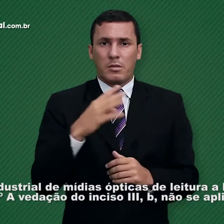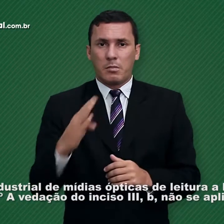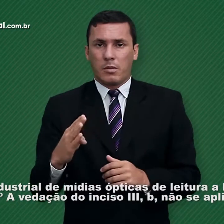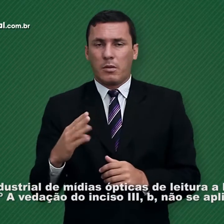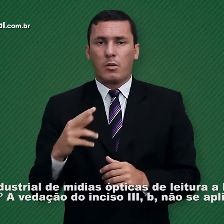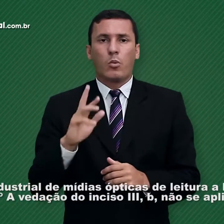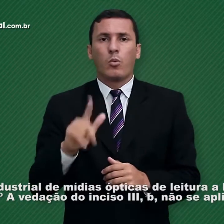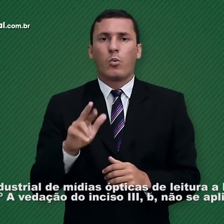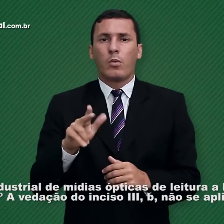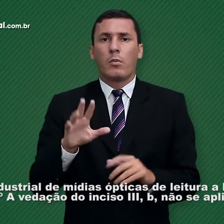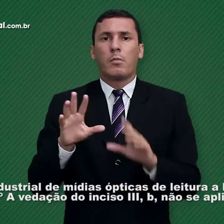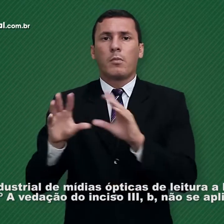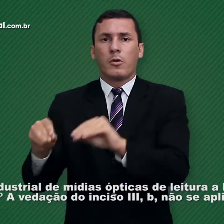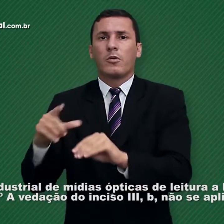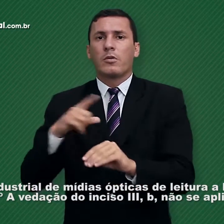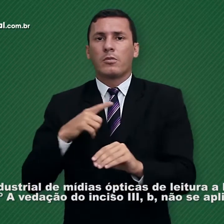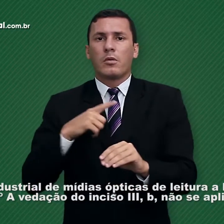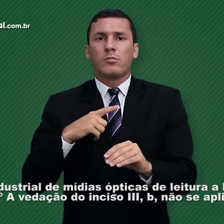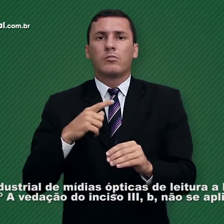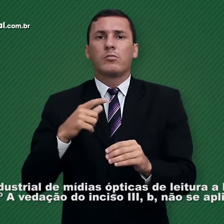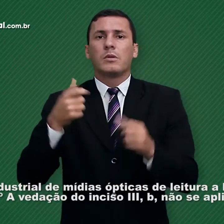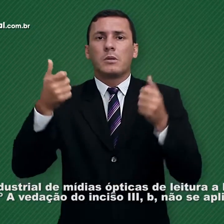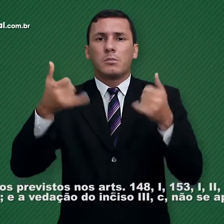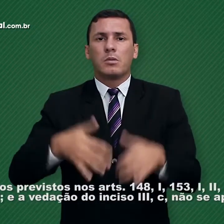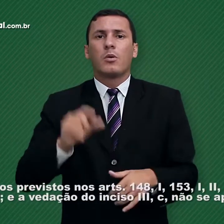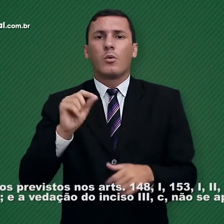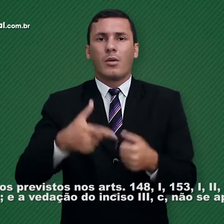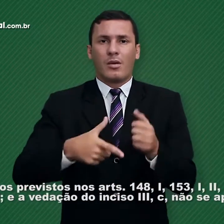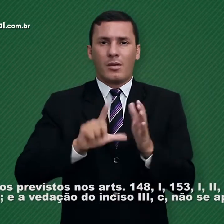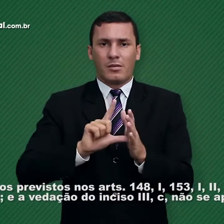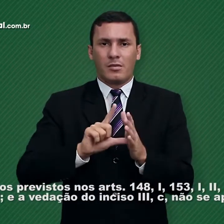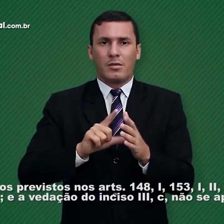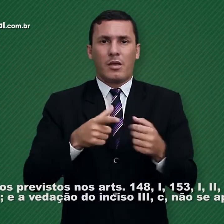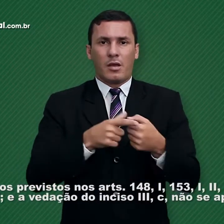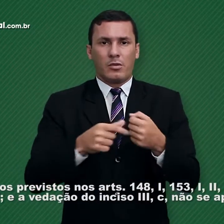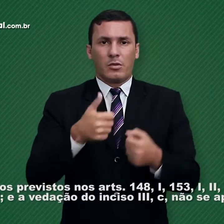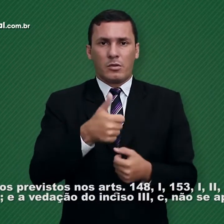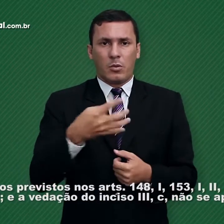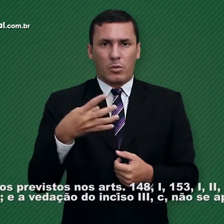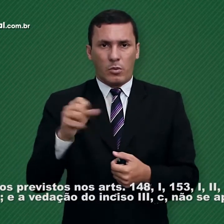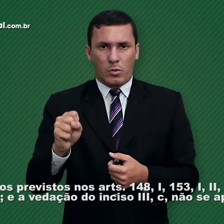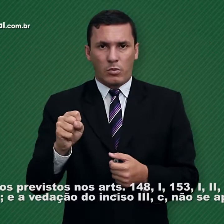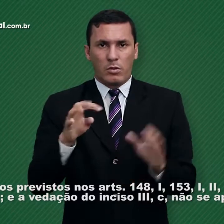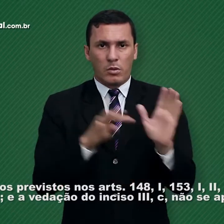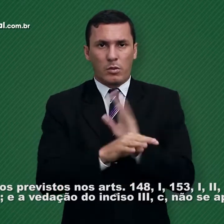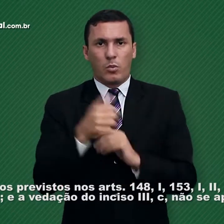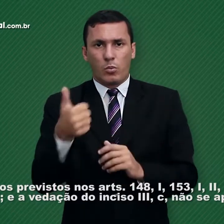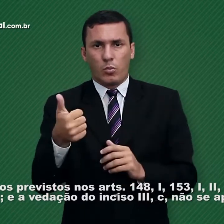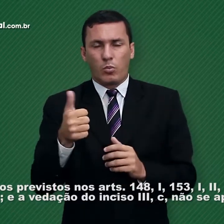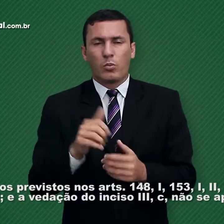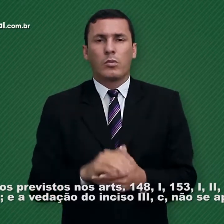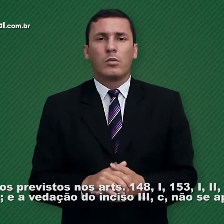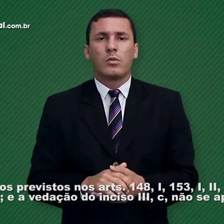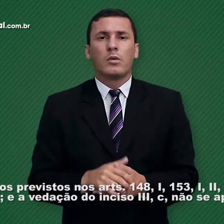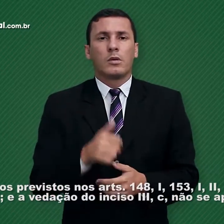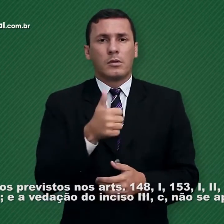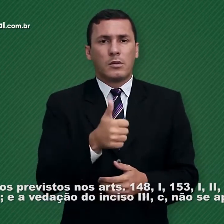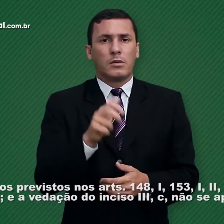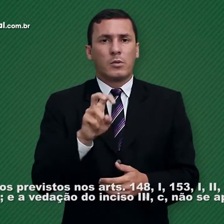do inciso 3b não se aplica aos tributos previstos nos artigos 148, inciso 1,